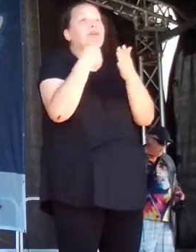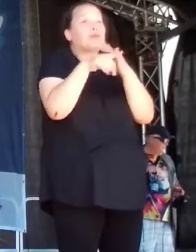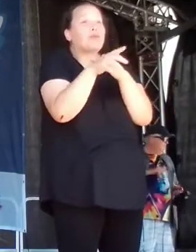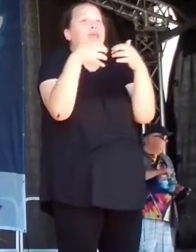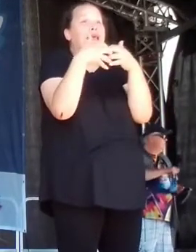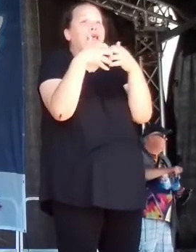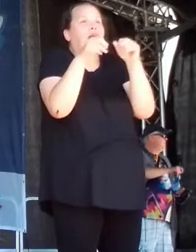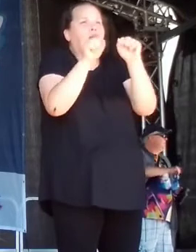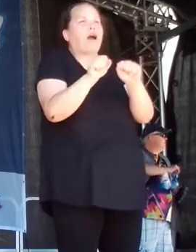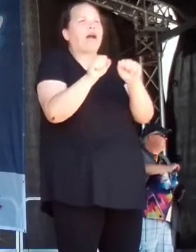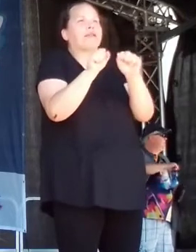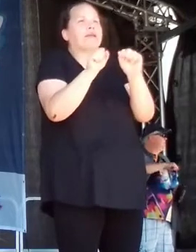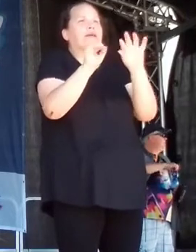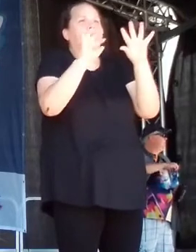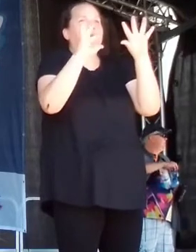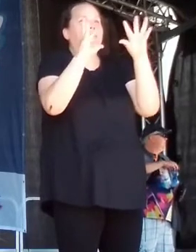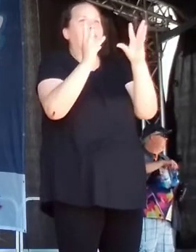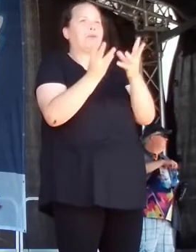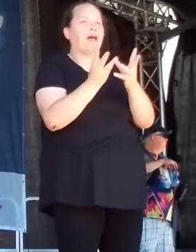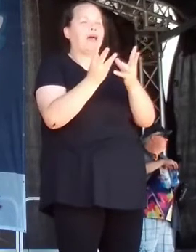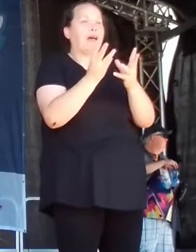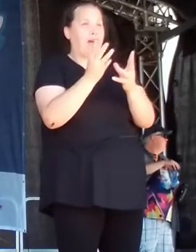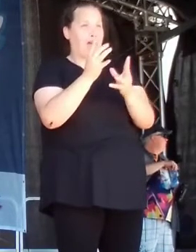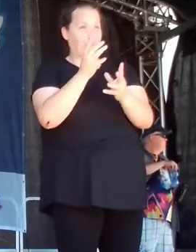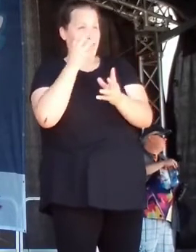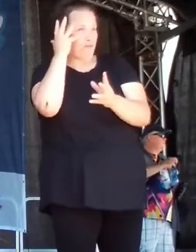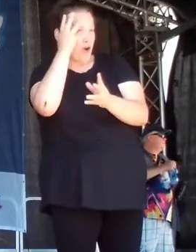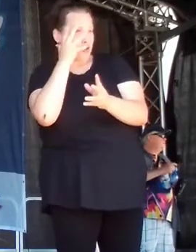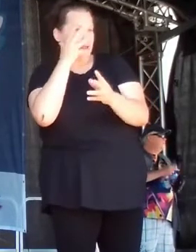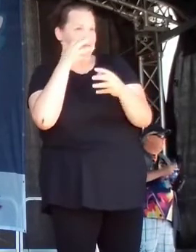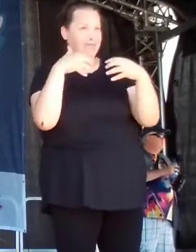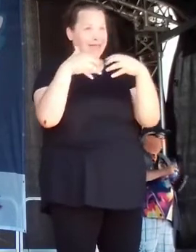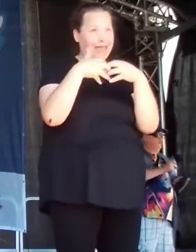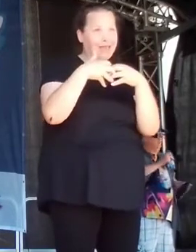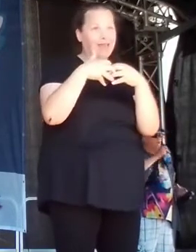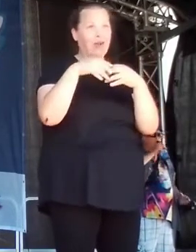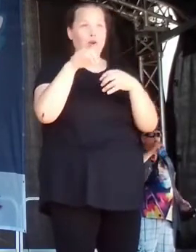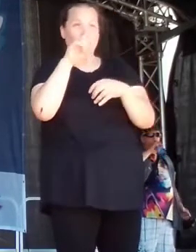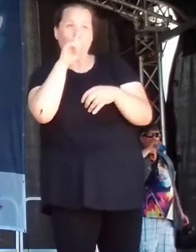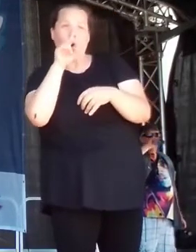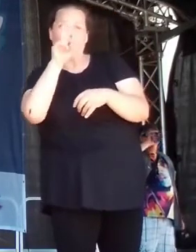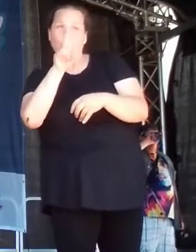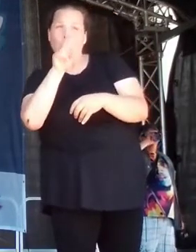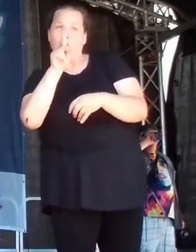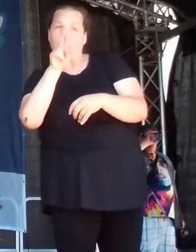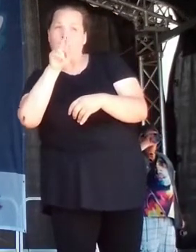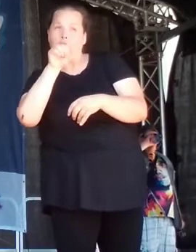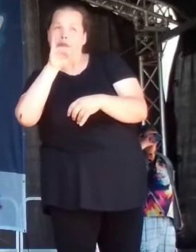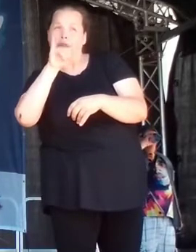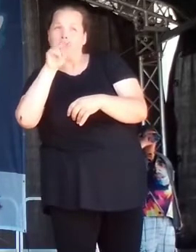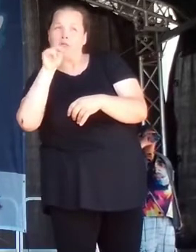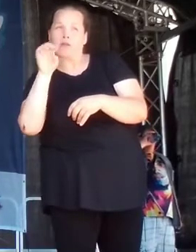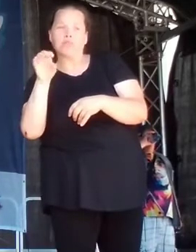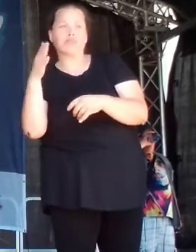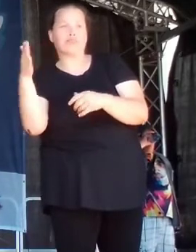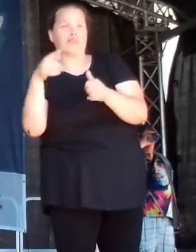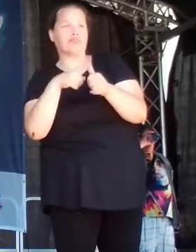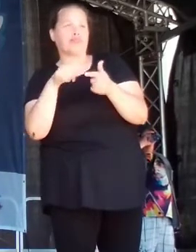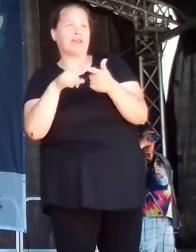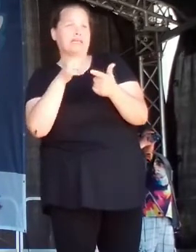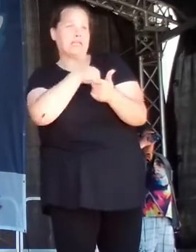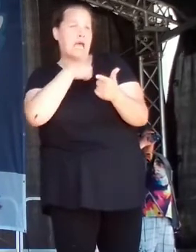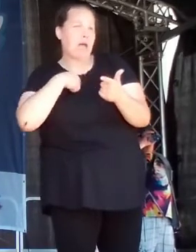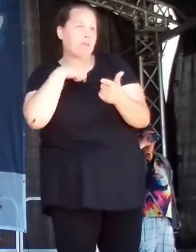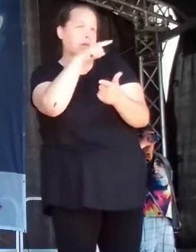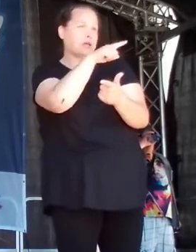wenn er nicht auf die Ukraine beschränkt bleibt. Ukraine ist viel zu klein, Irak war viel zu klein, Serbien war viel zu klein, Syrien.